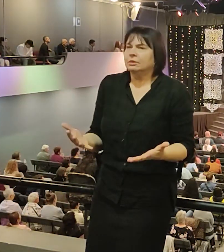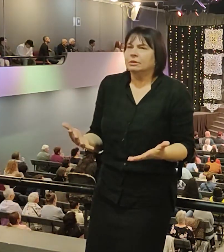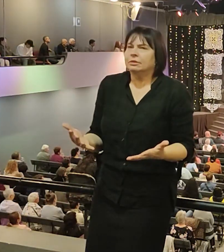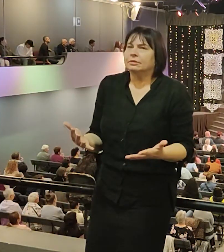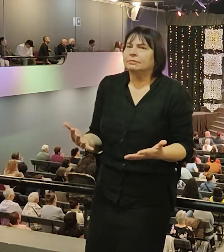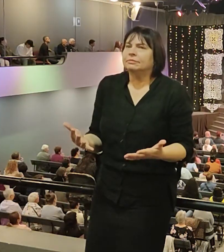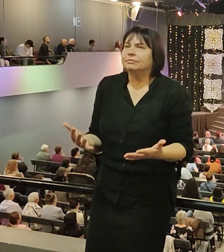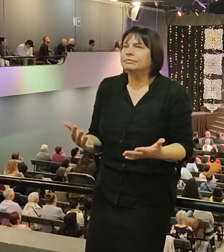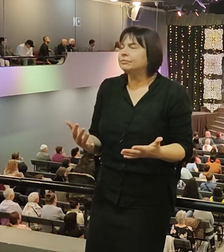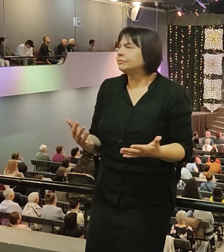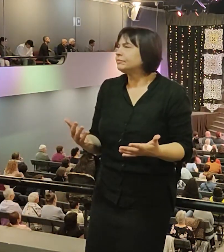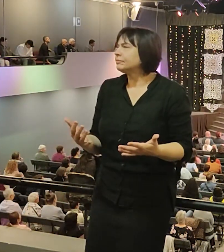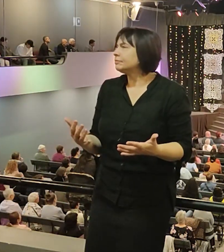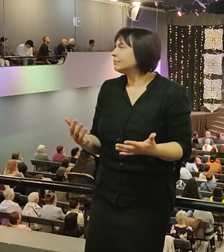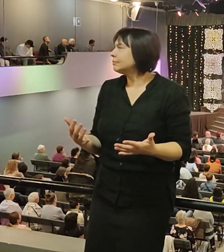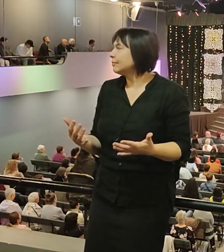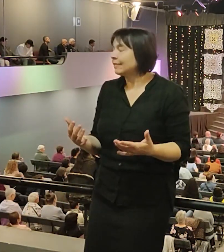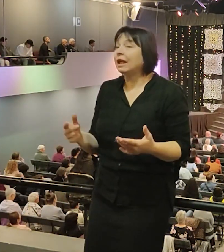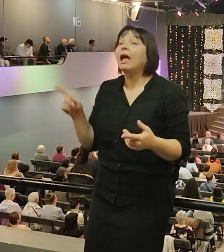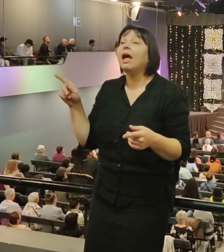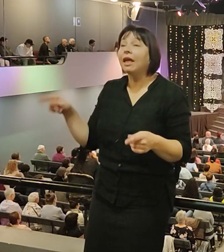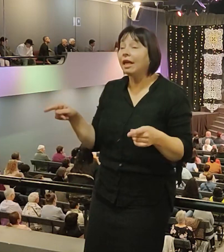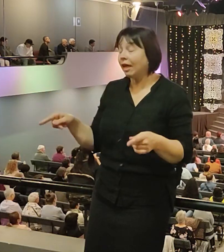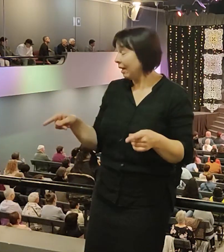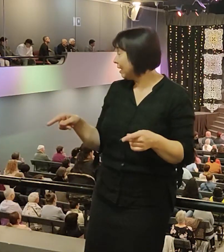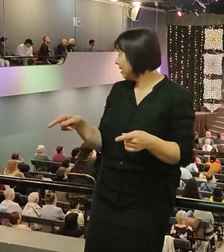мурашки. Сделали призыв. Он побежал вперед, покаялся.